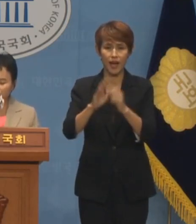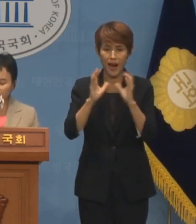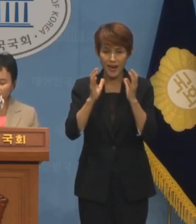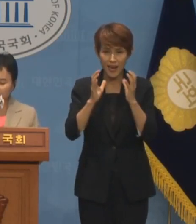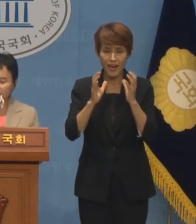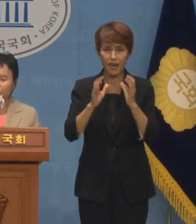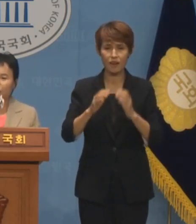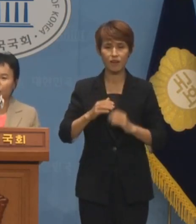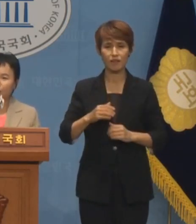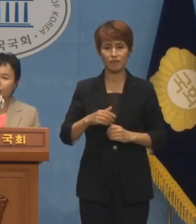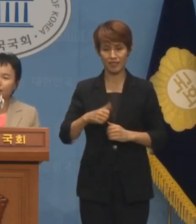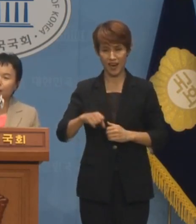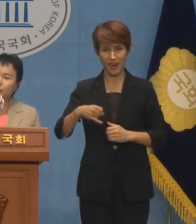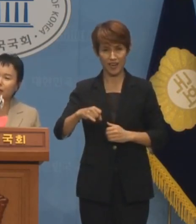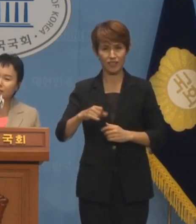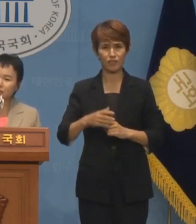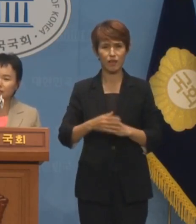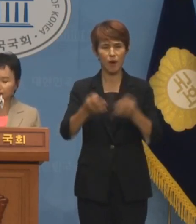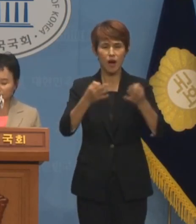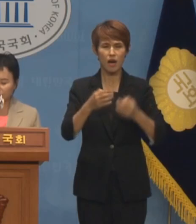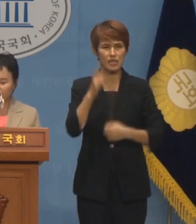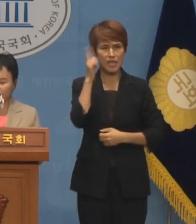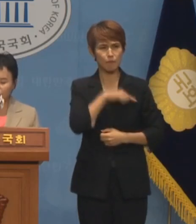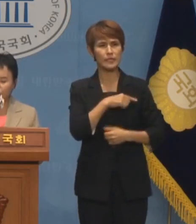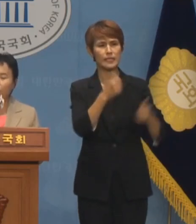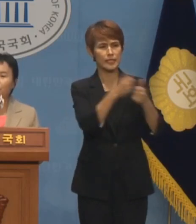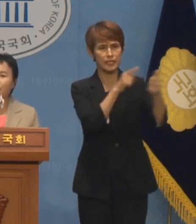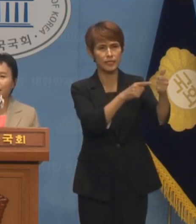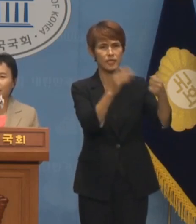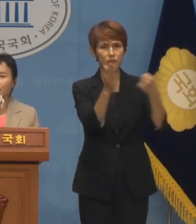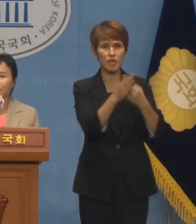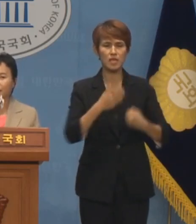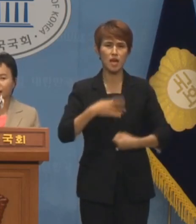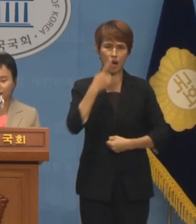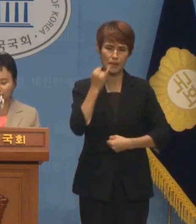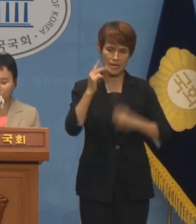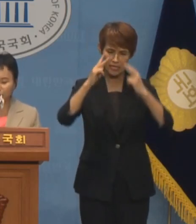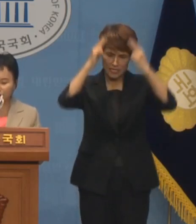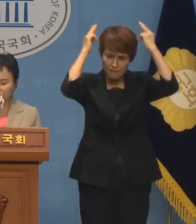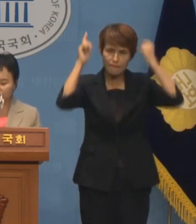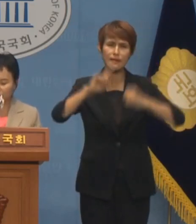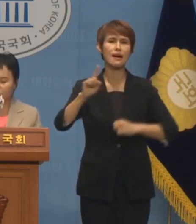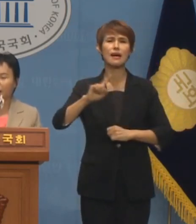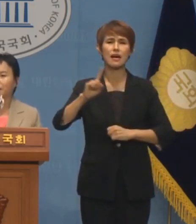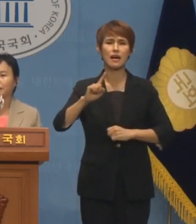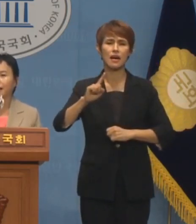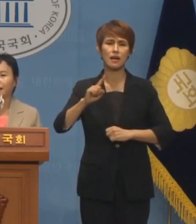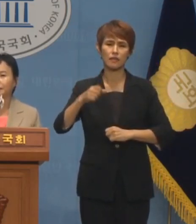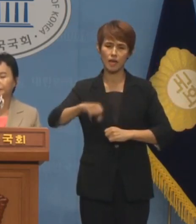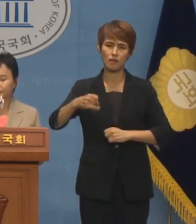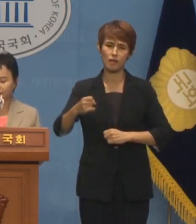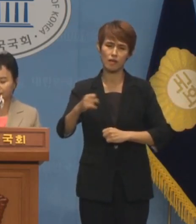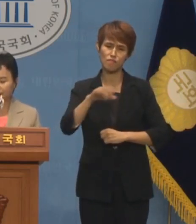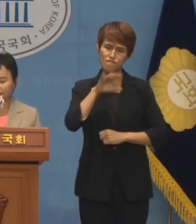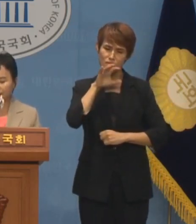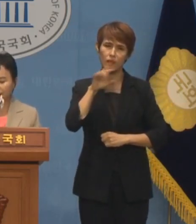짧은 머리를 만지며 나쁜 아저씨들 때문에 우리 엄마가 머리카락이 없어졌다고 말합니다.